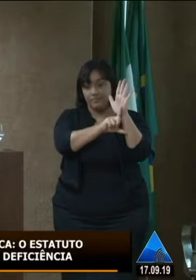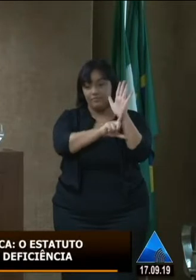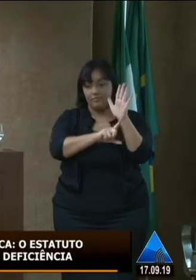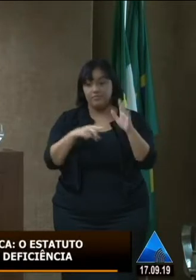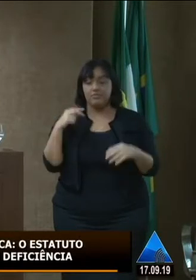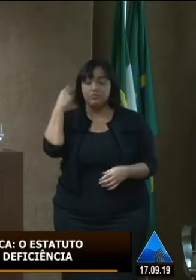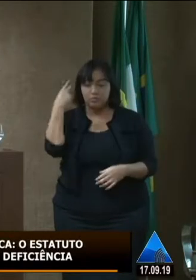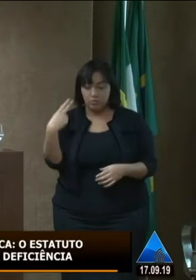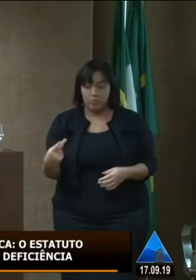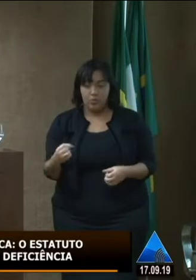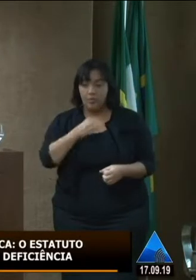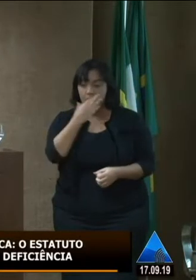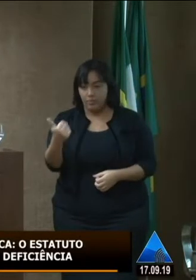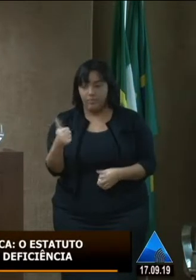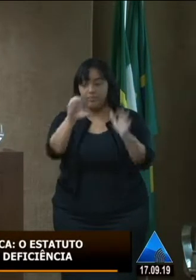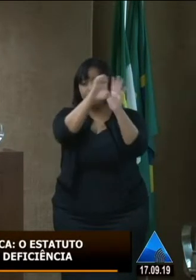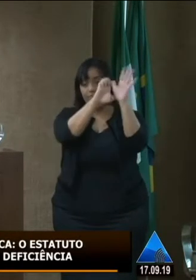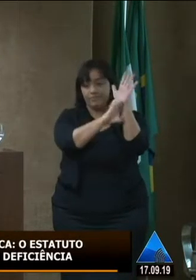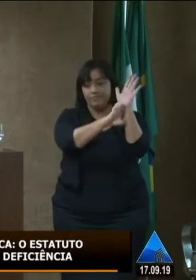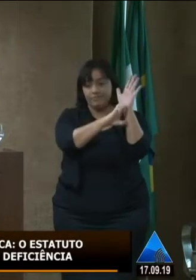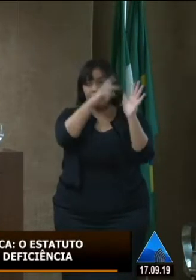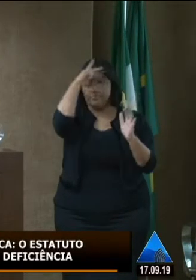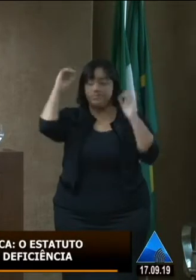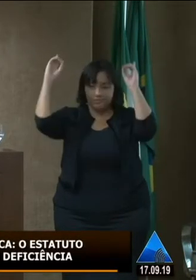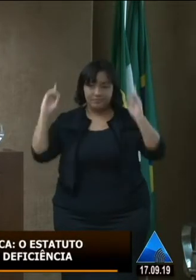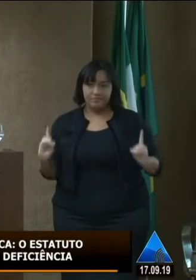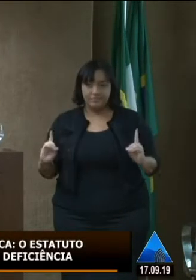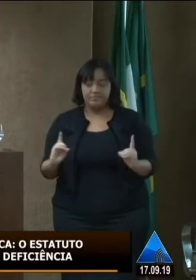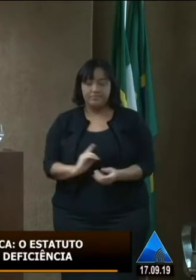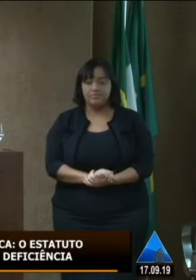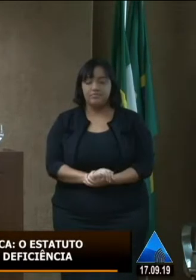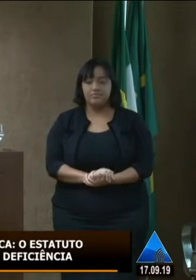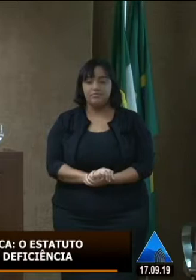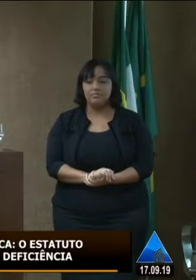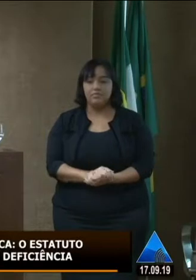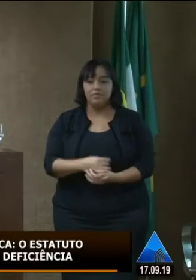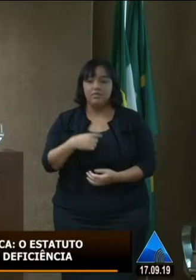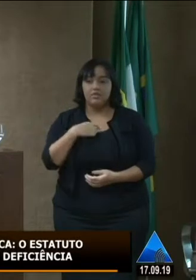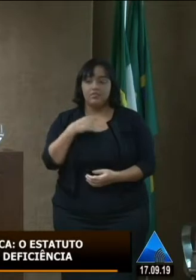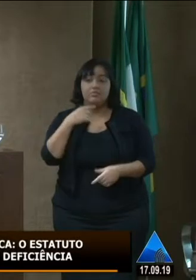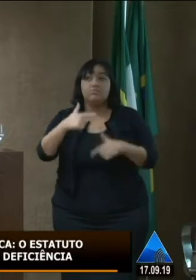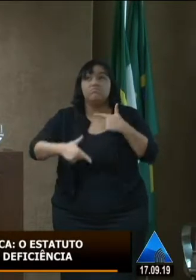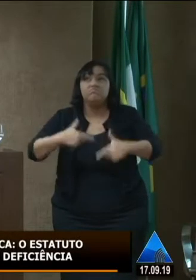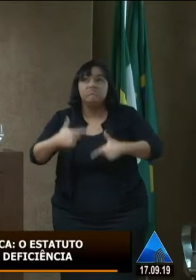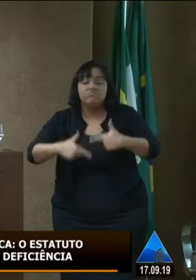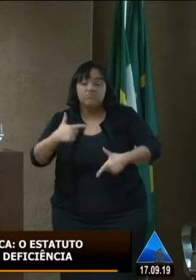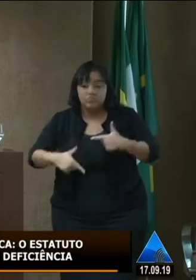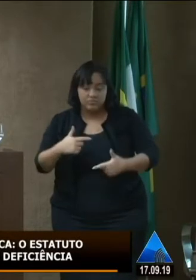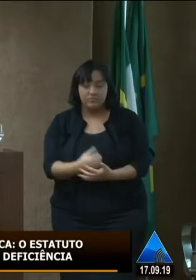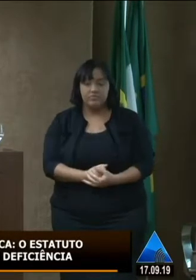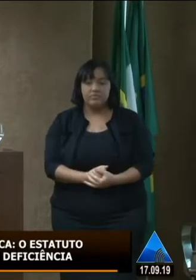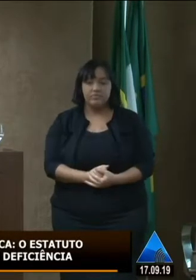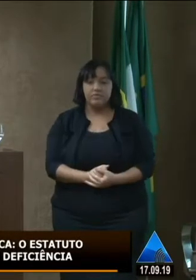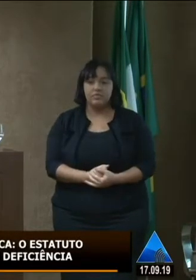vista estadual enquanto estatuto da pessoa com deficiência extremamente salutar estarmos nesse